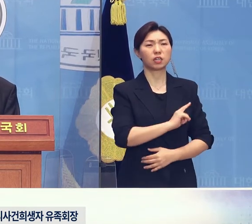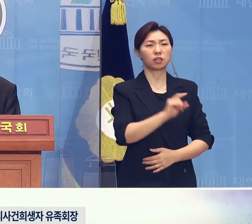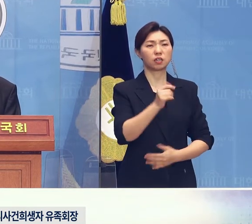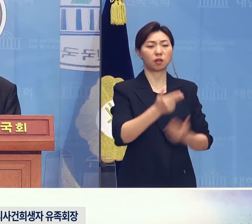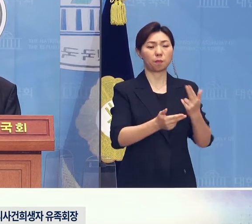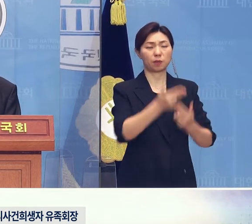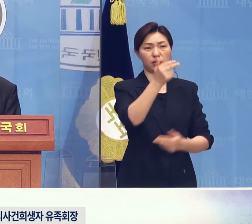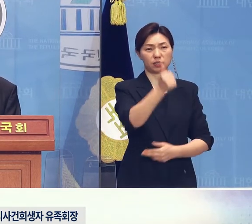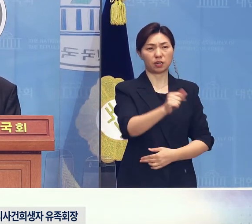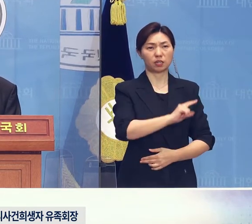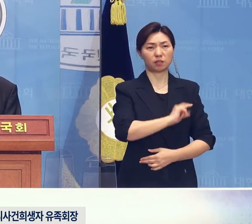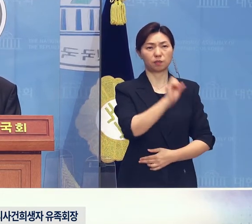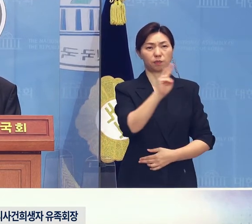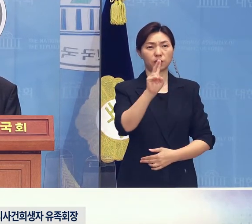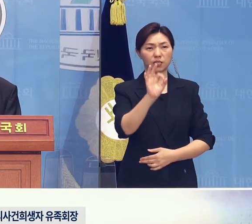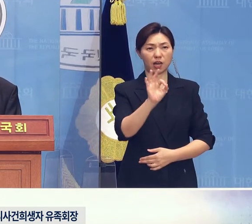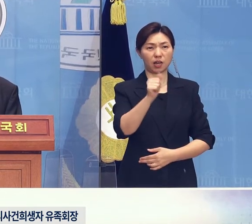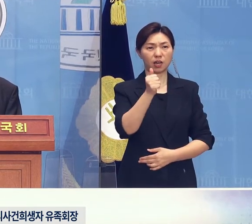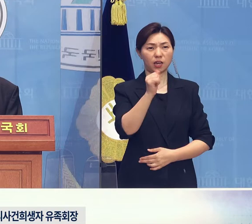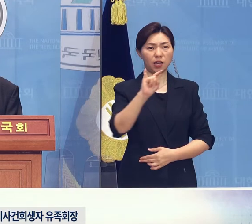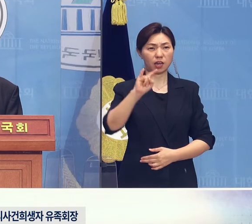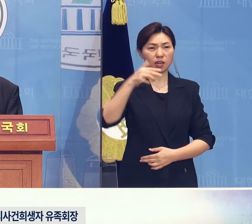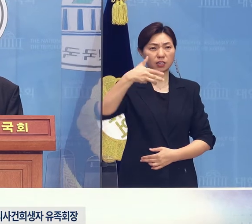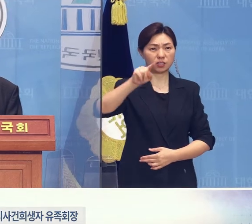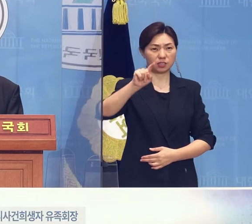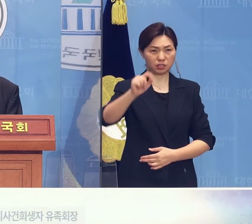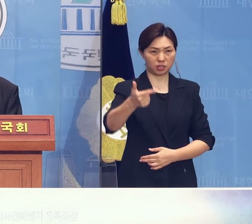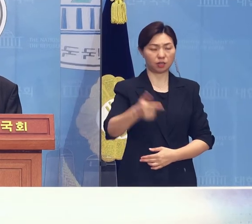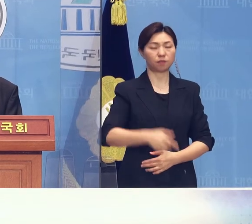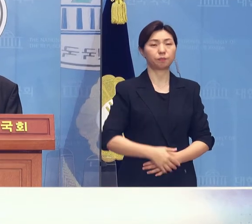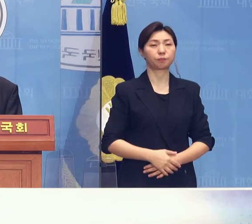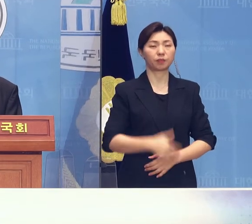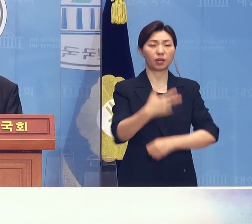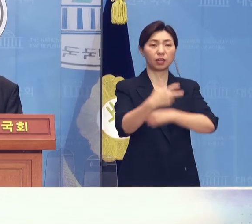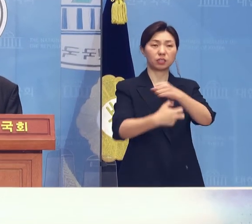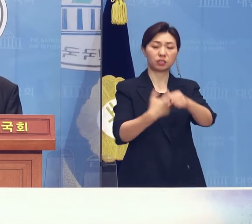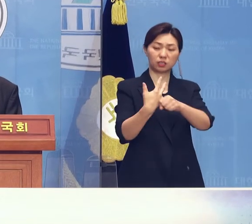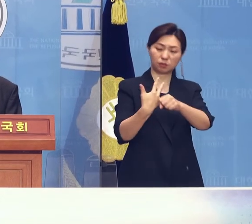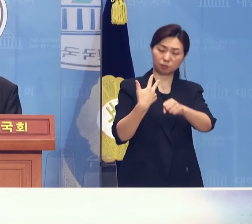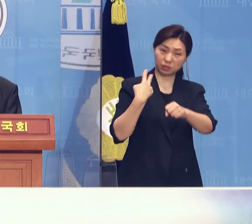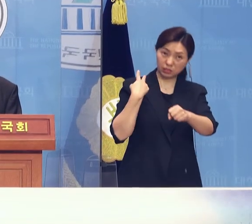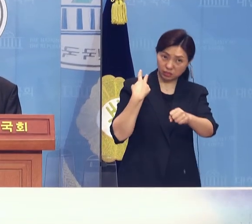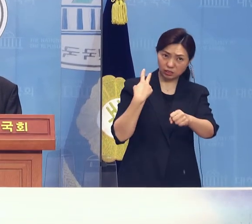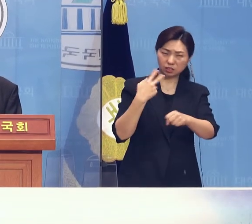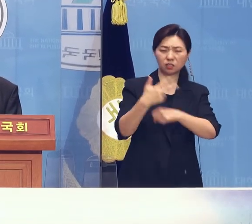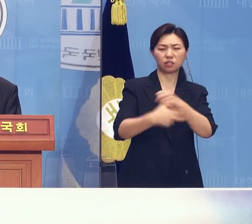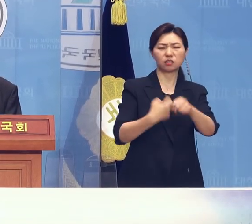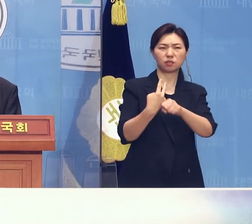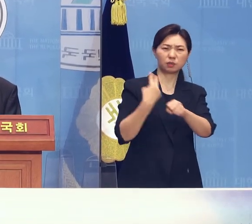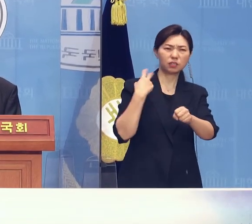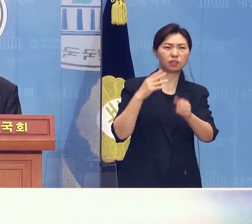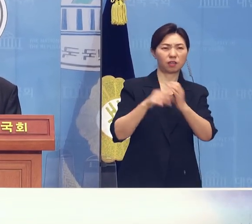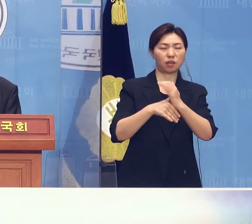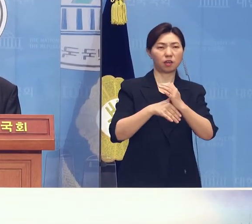우리는 72년 전 6.25전쟁 초기